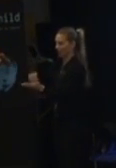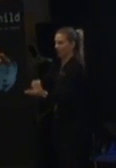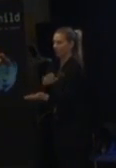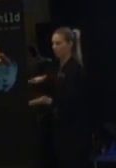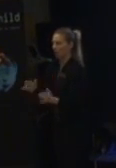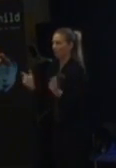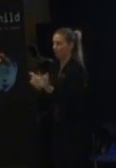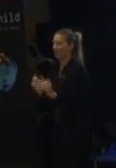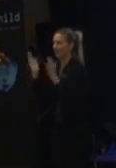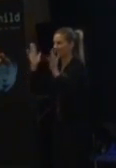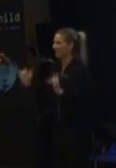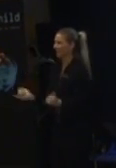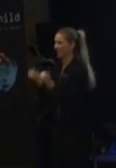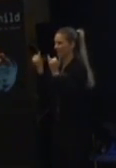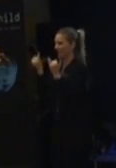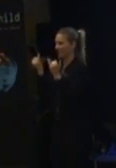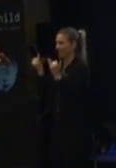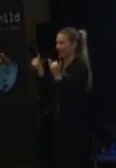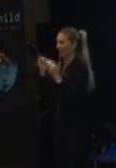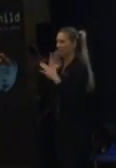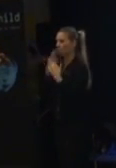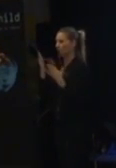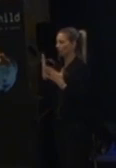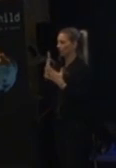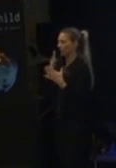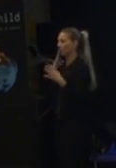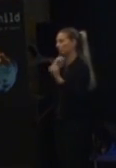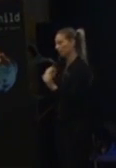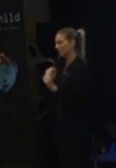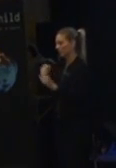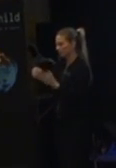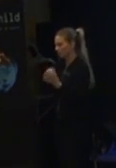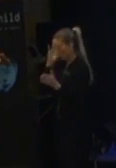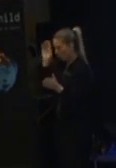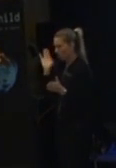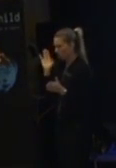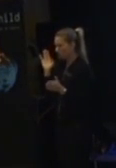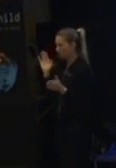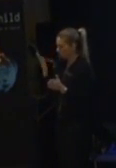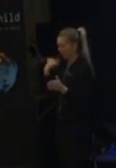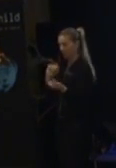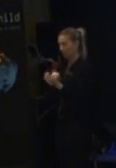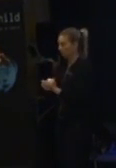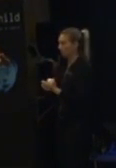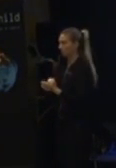tidigt. Och det borde inte heller vara så åldersbundet. Det är också en lätt grej att ändra på snabbt.